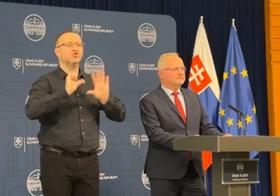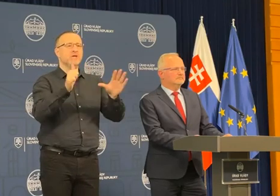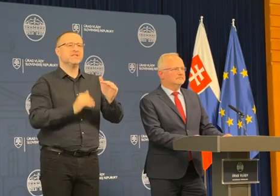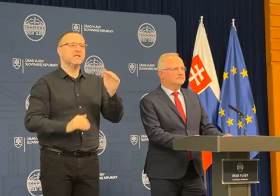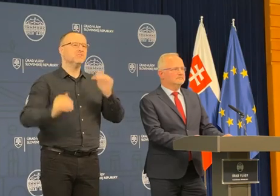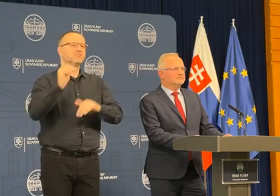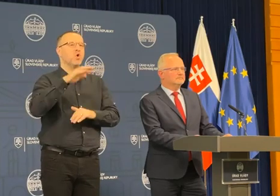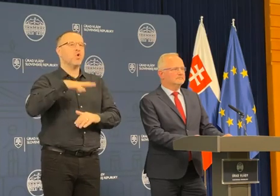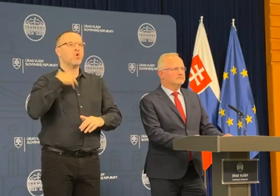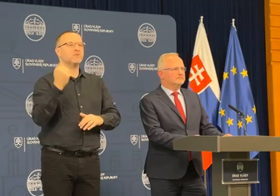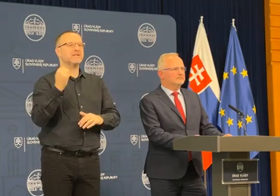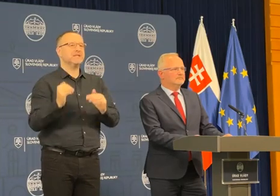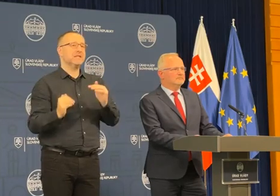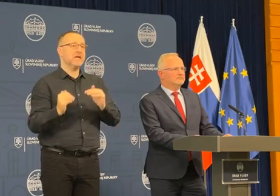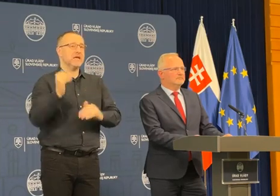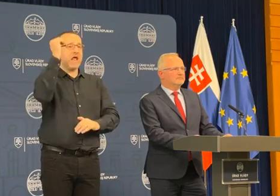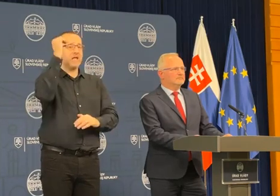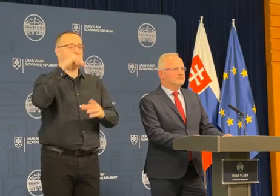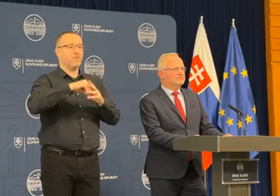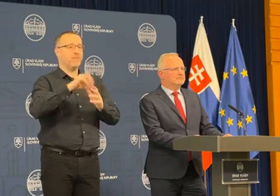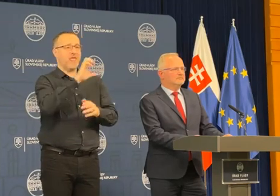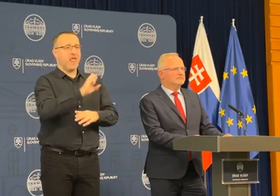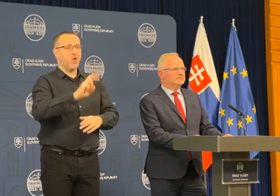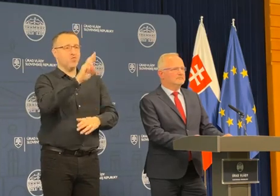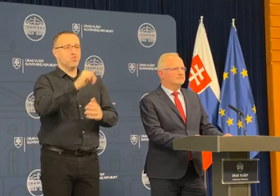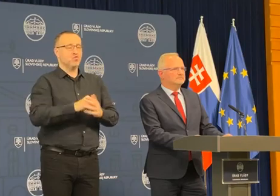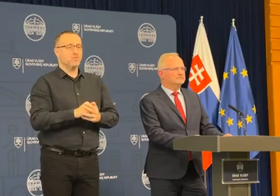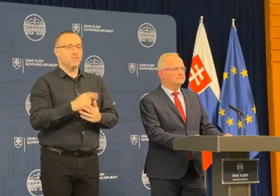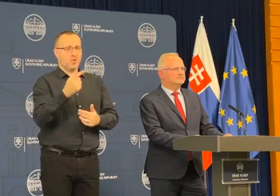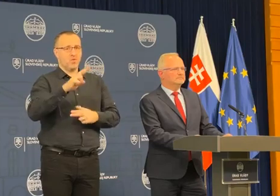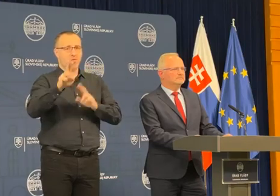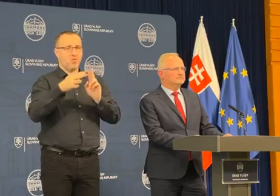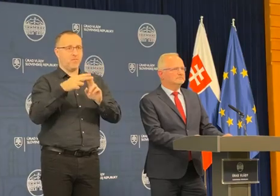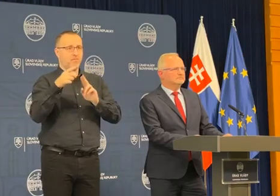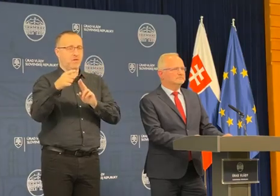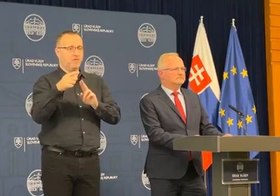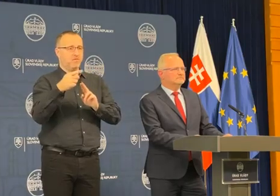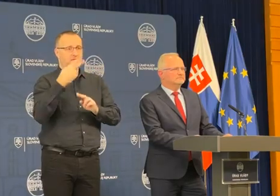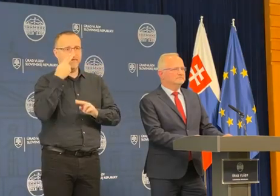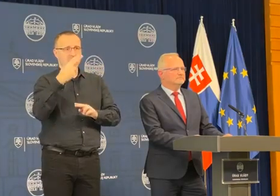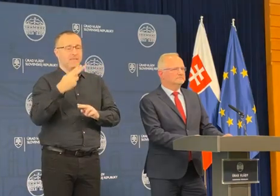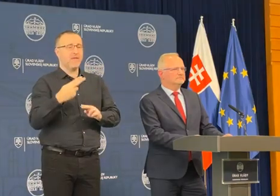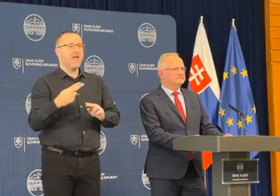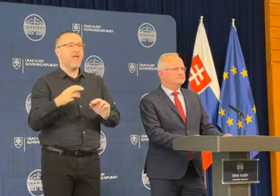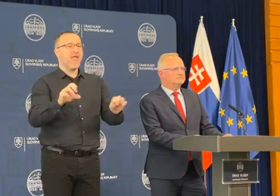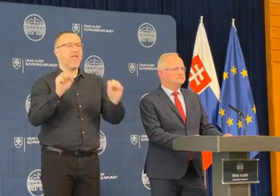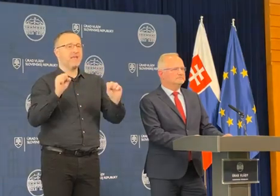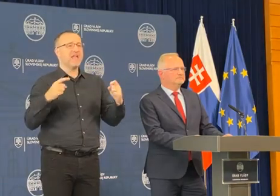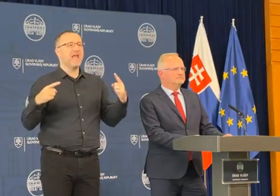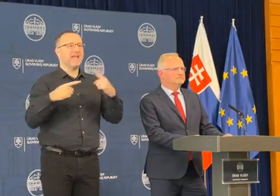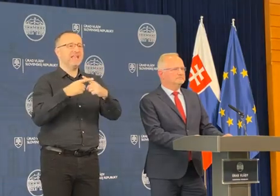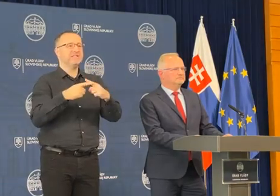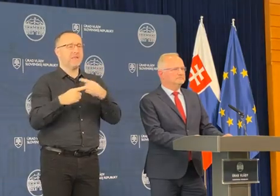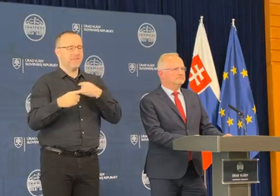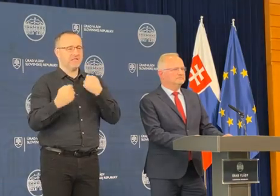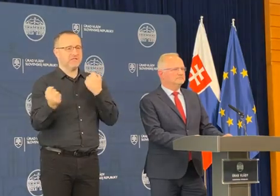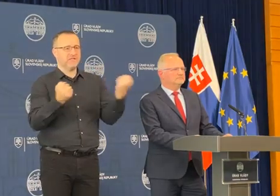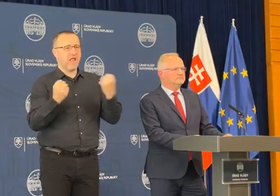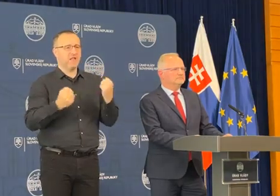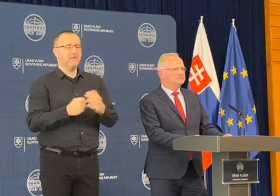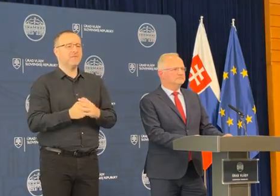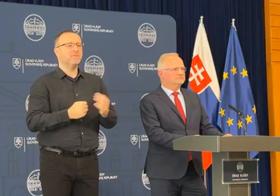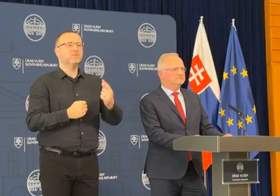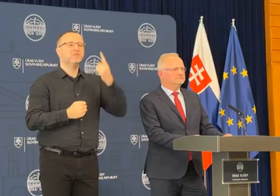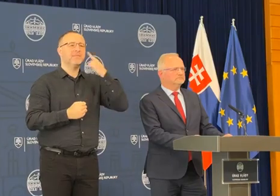hospodársky rast v Európskej únii, čo je opäť ukazovateľ toho, že sme tú energetickú prísu zvládli, lebo ak si spomeniete, na jeseň